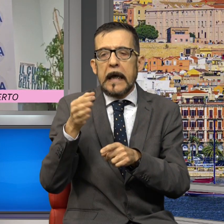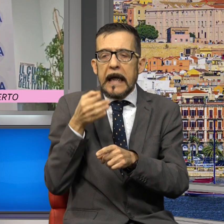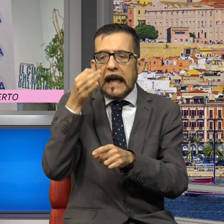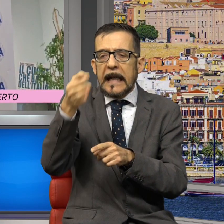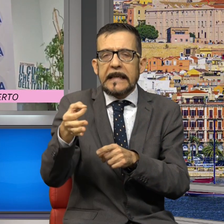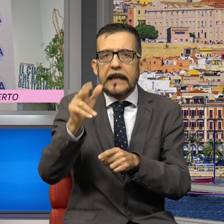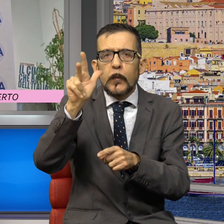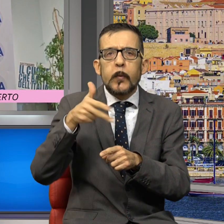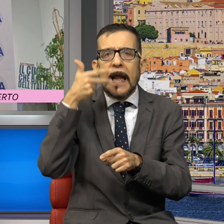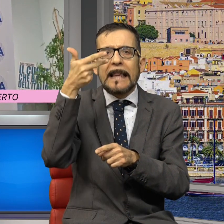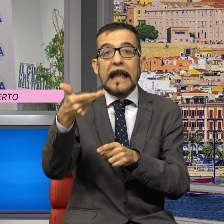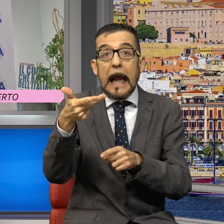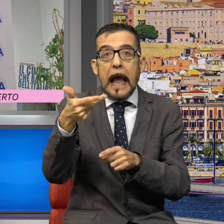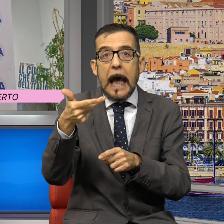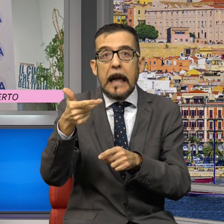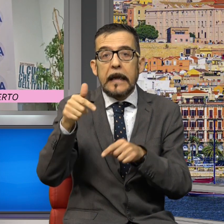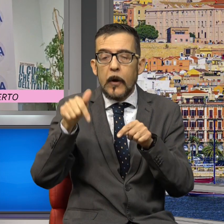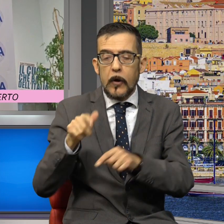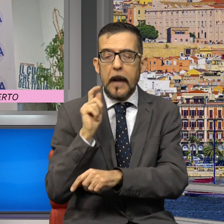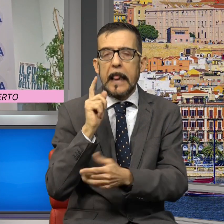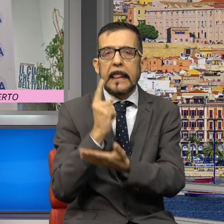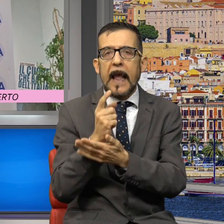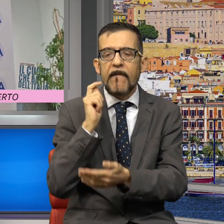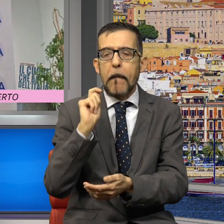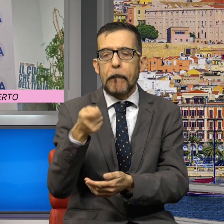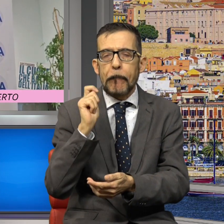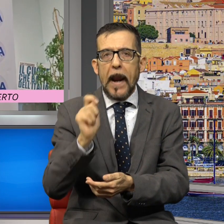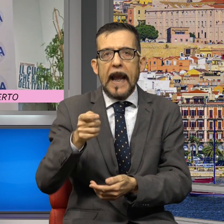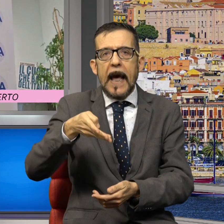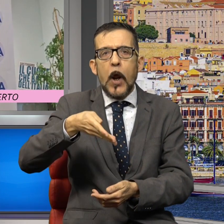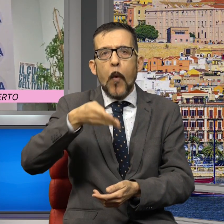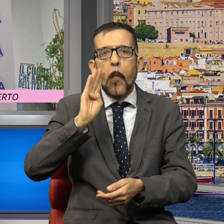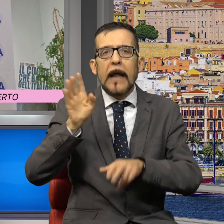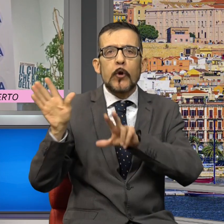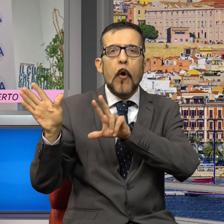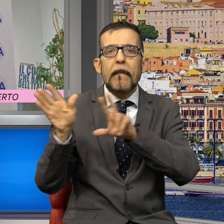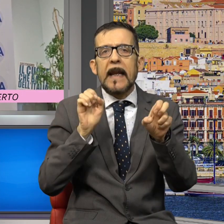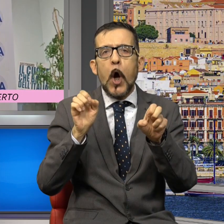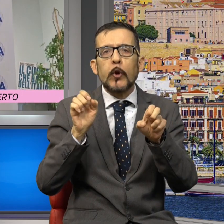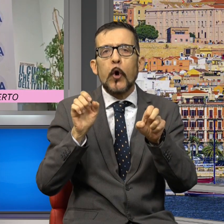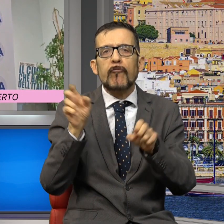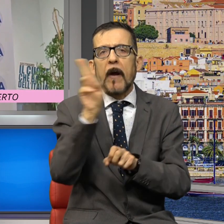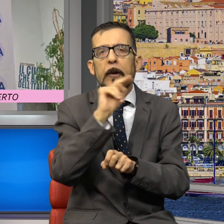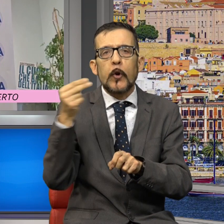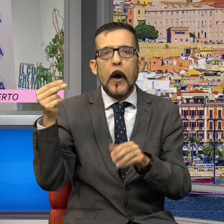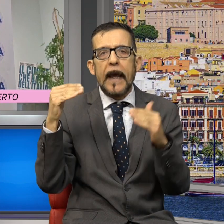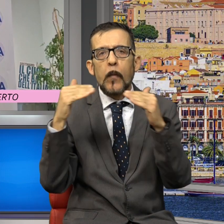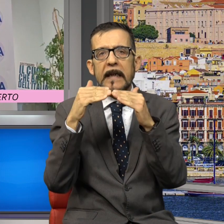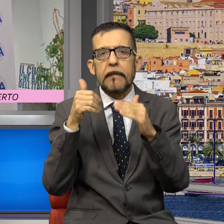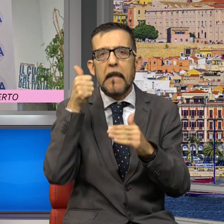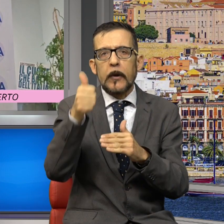anni, si trova oggi a pagare circa 4.800 euro rispetto a un anno fa. Ma se